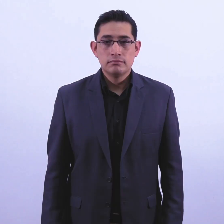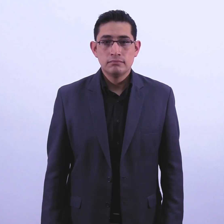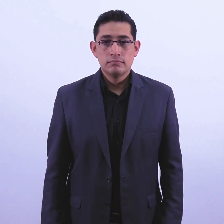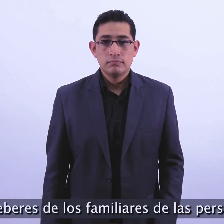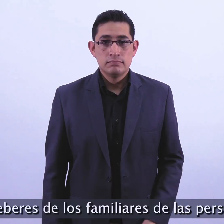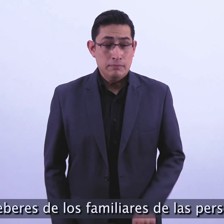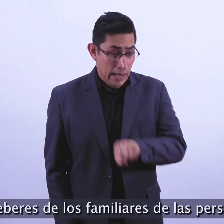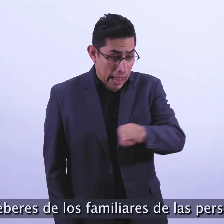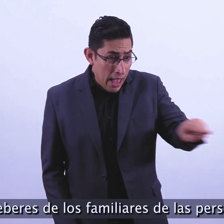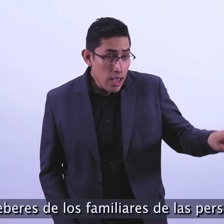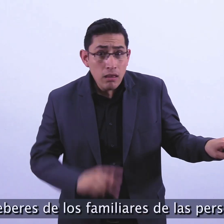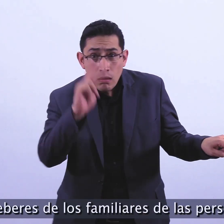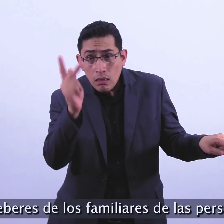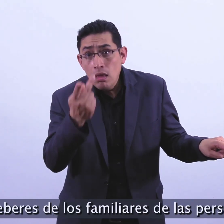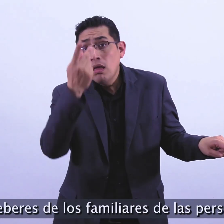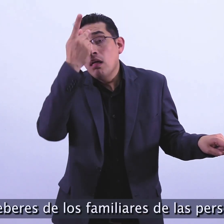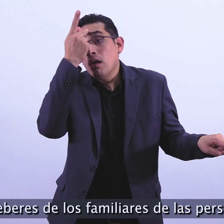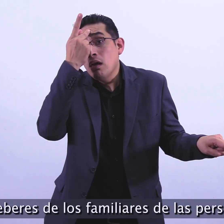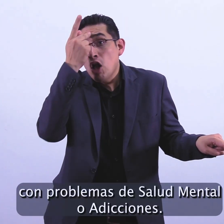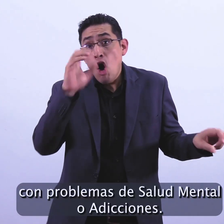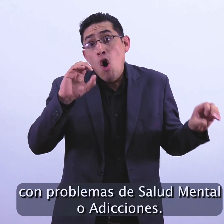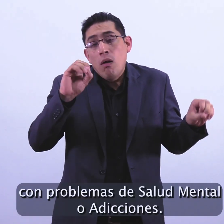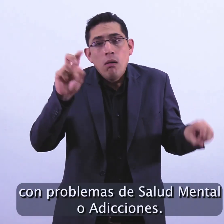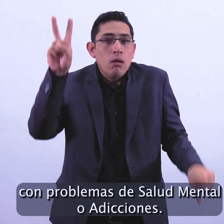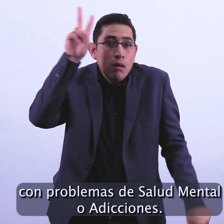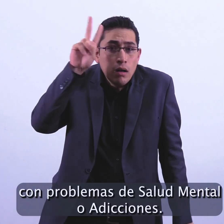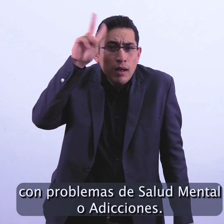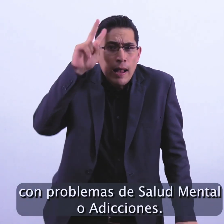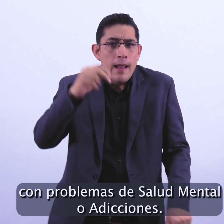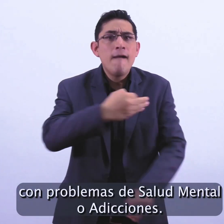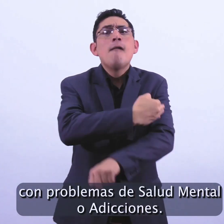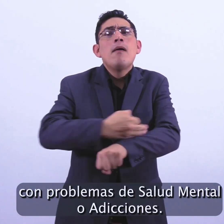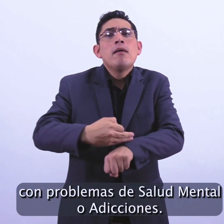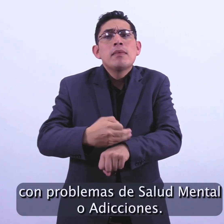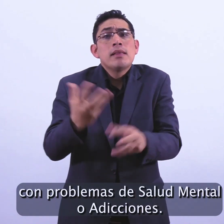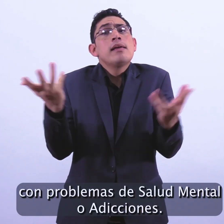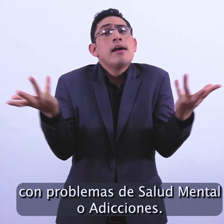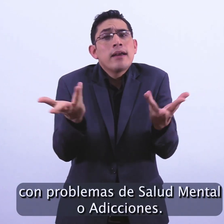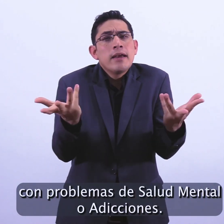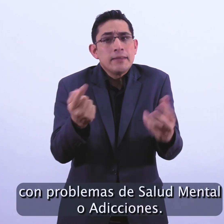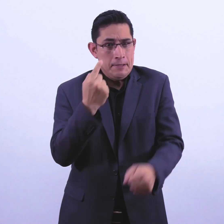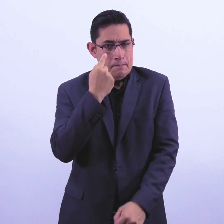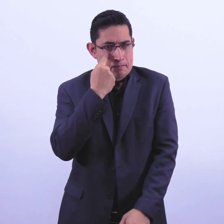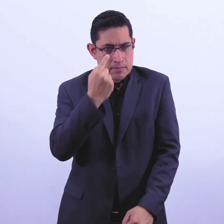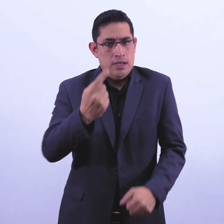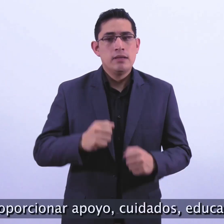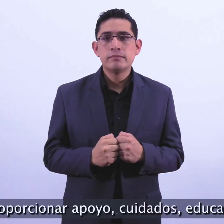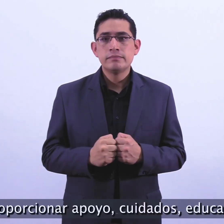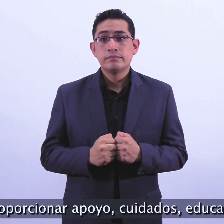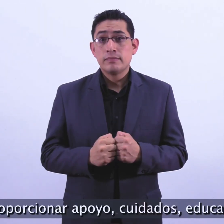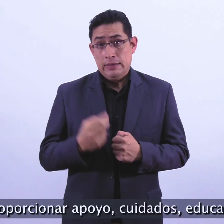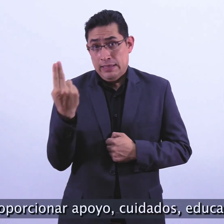Deberes de los familiares de las personas con problemas de salud mental o adicciones. Proporcionar apoyo,